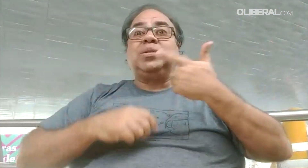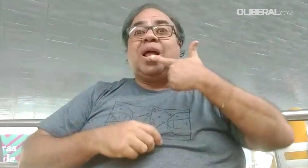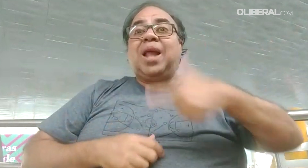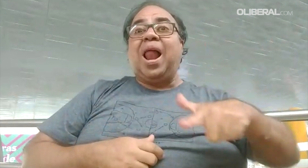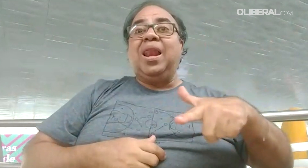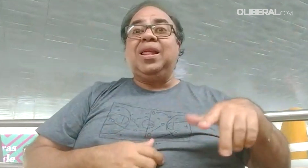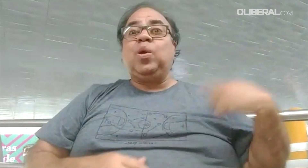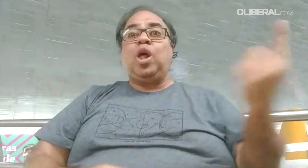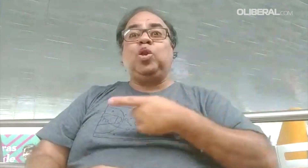Surdo.